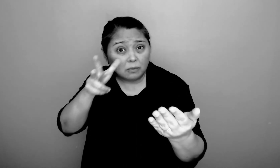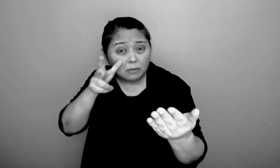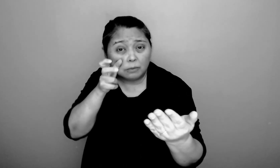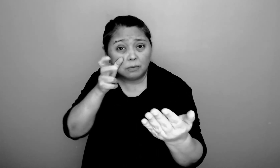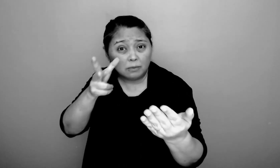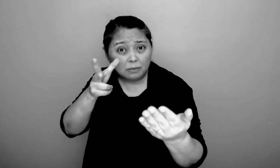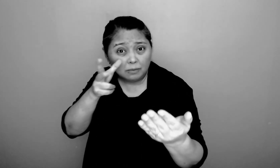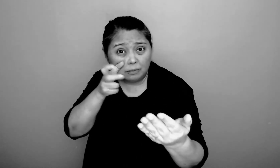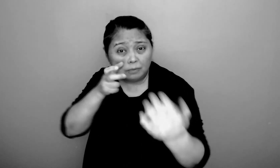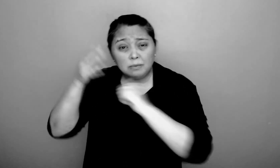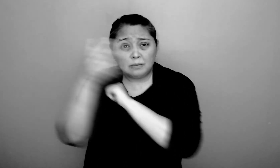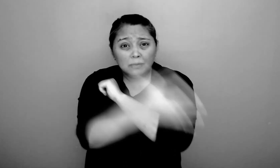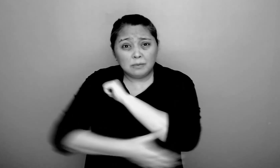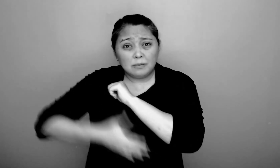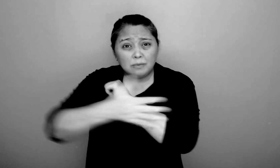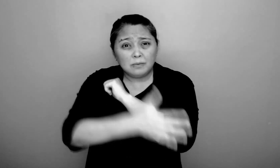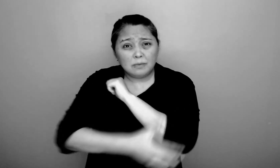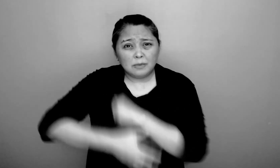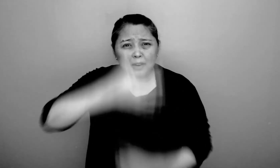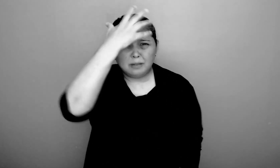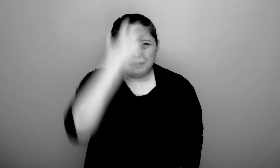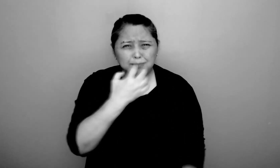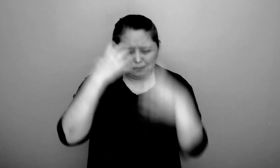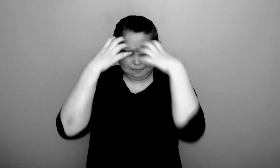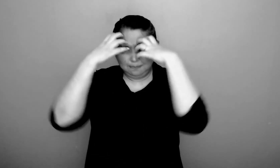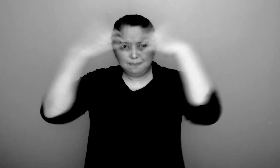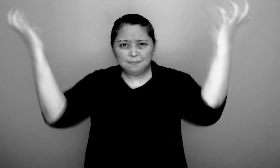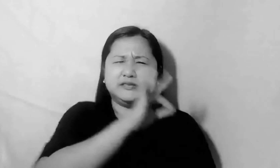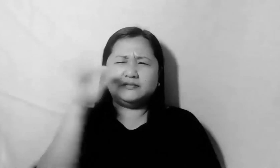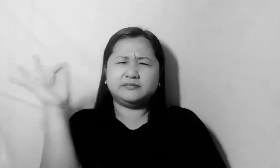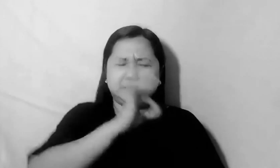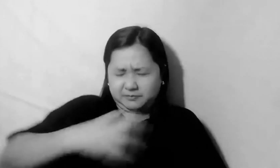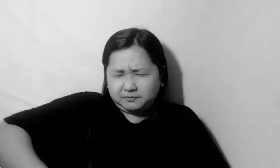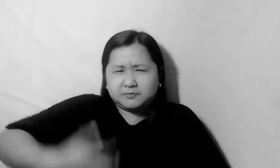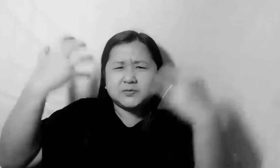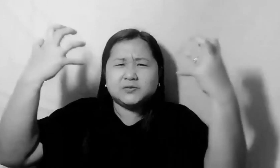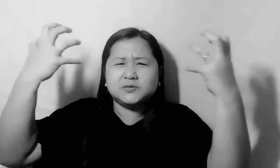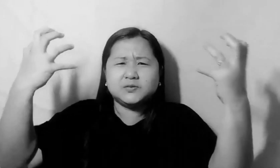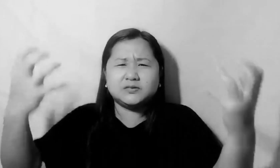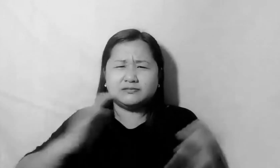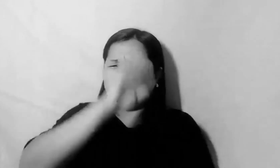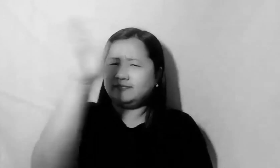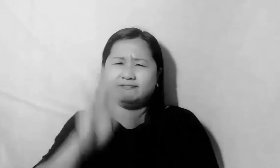makikibaga at mga puso na tindi